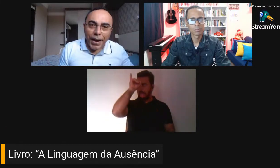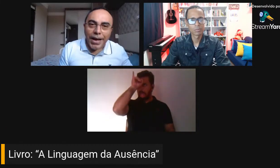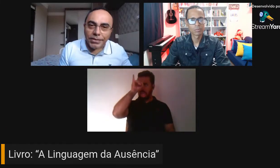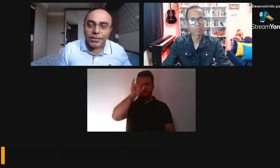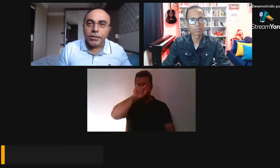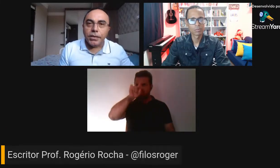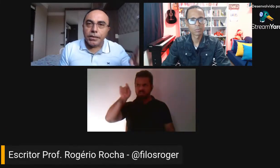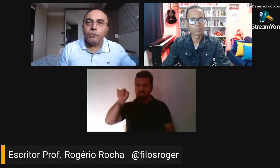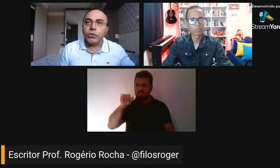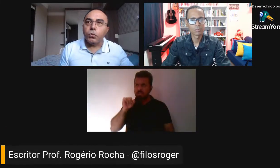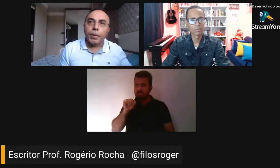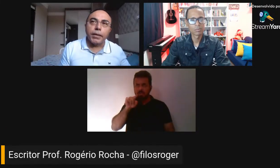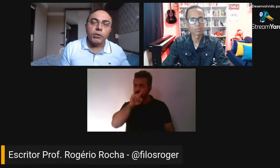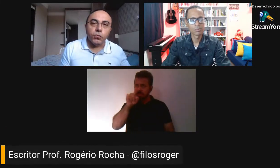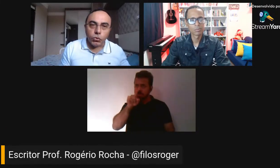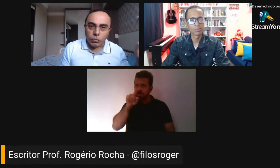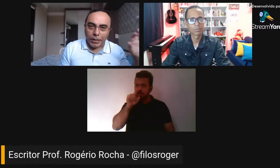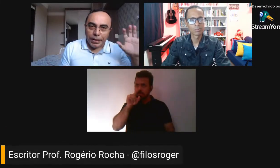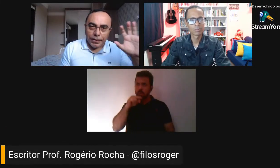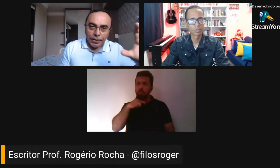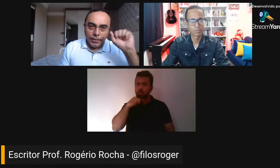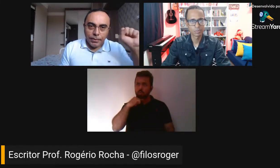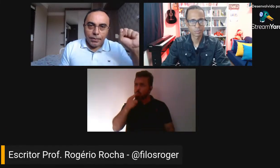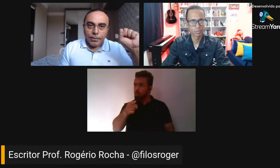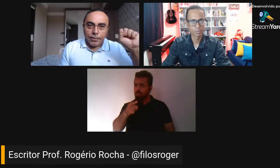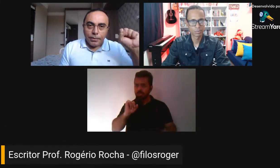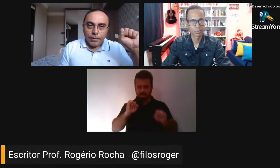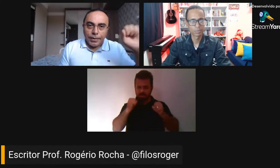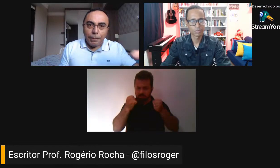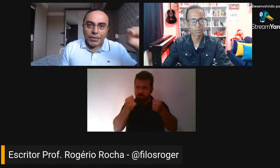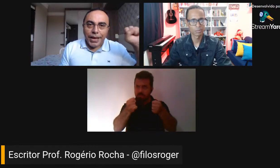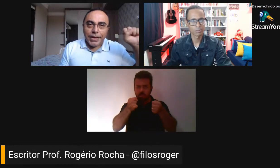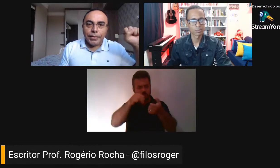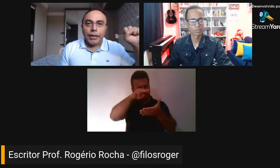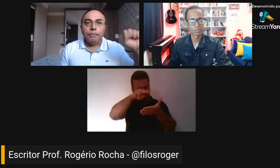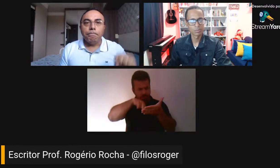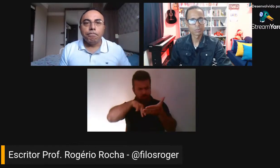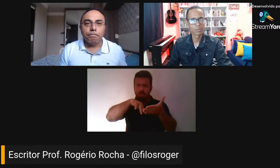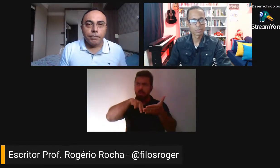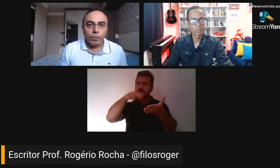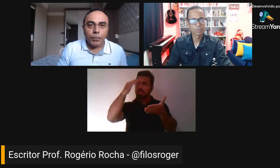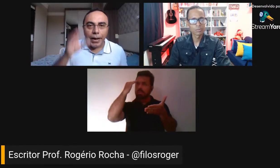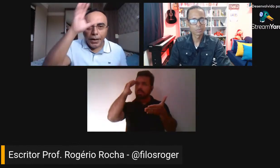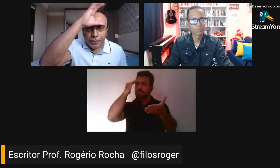são incapazes de tentar fazer um pequeno esforço para captarem,